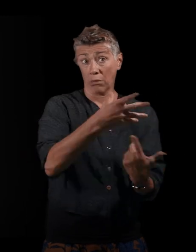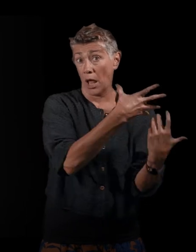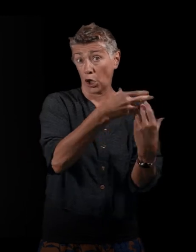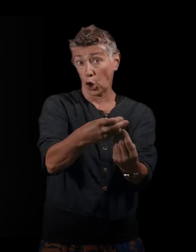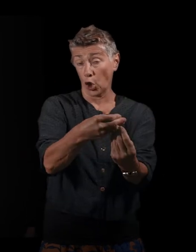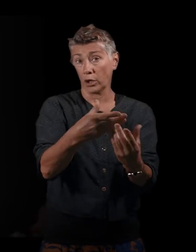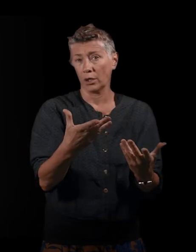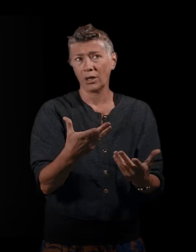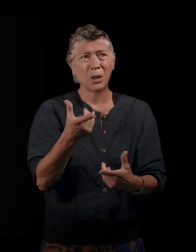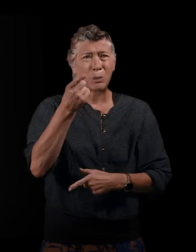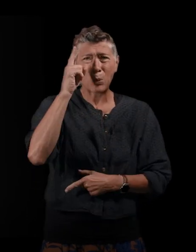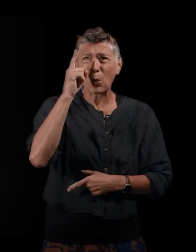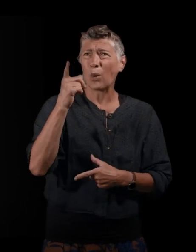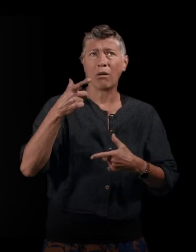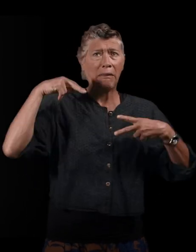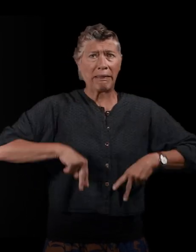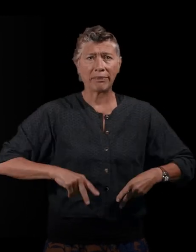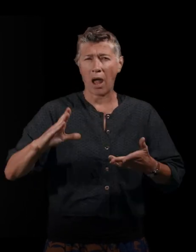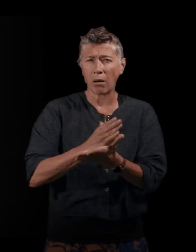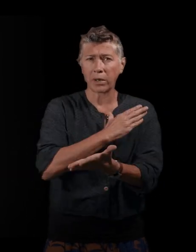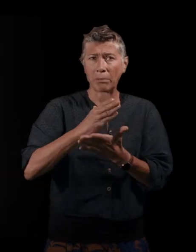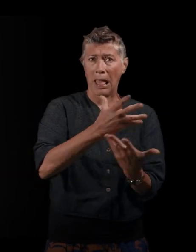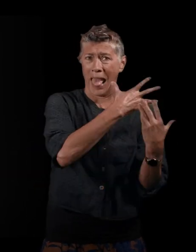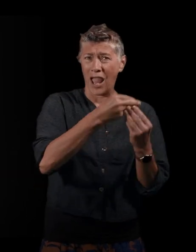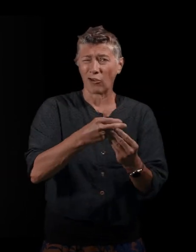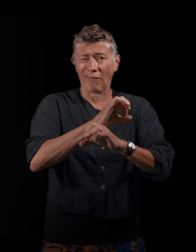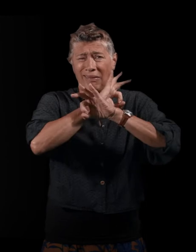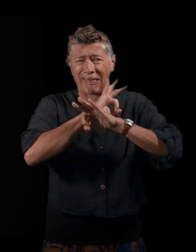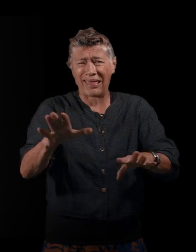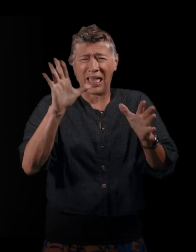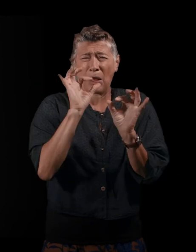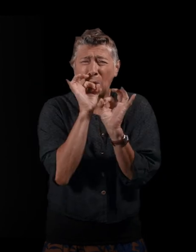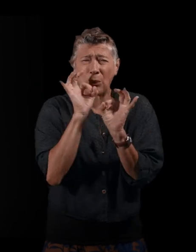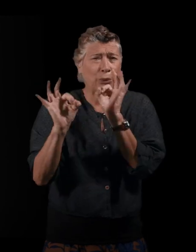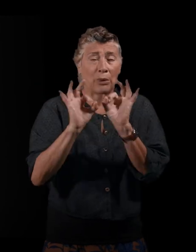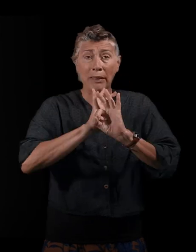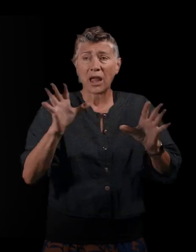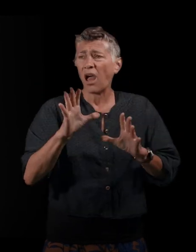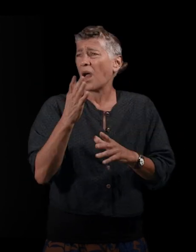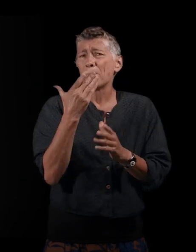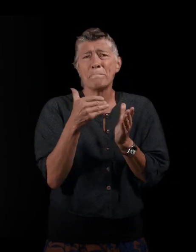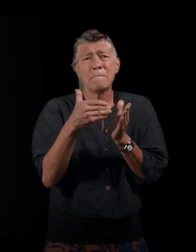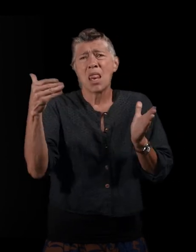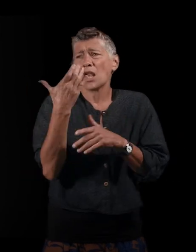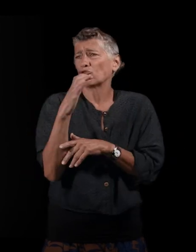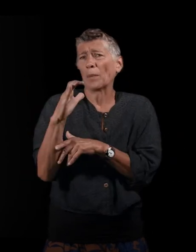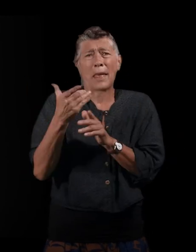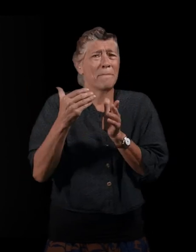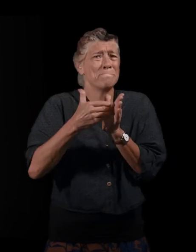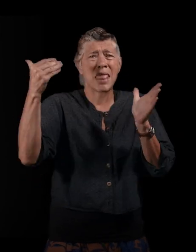puisque rien n'a été préparé. C'est-à-dire qu'on accueille des milliers, des centaines de milliers de ceux qu'on appelle les pieds